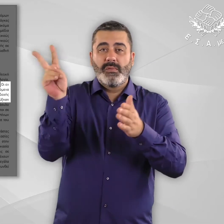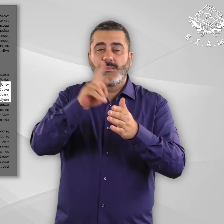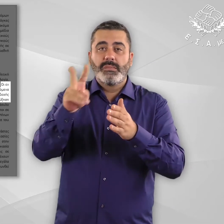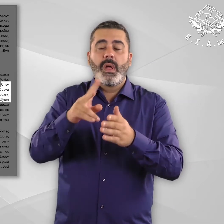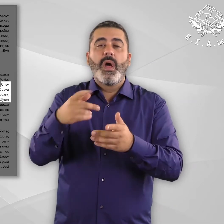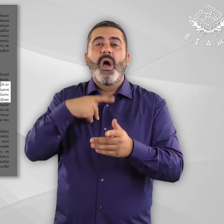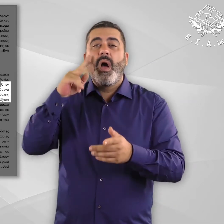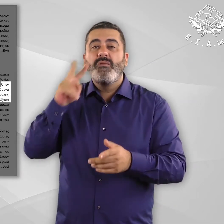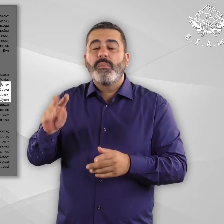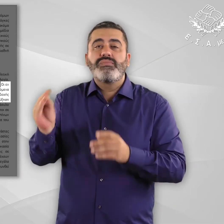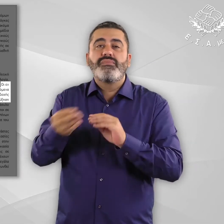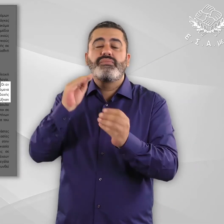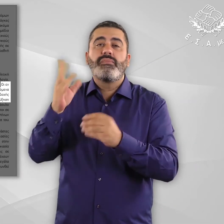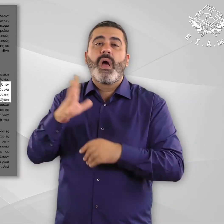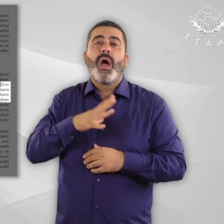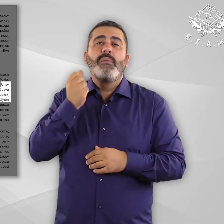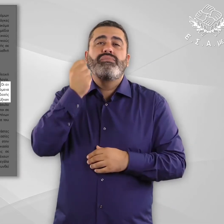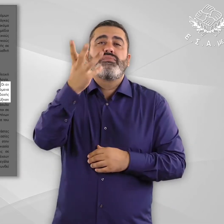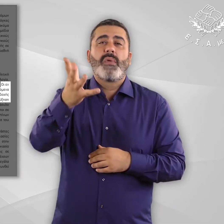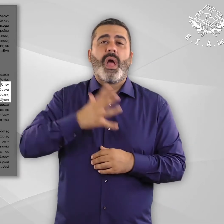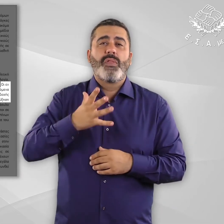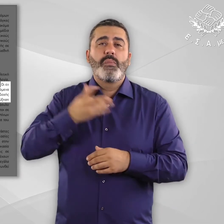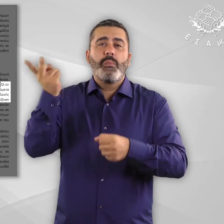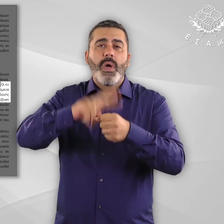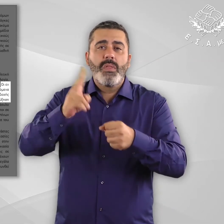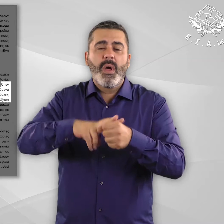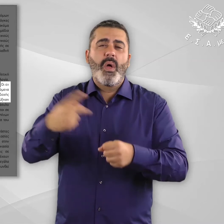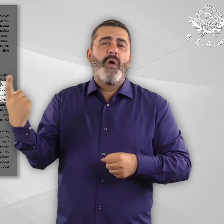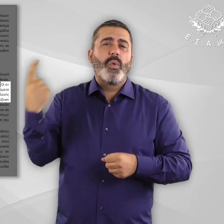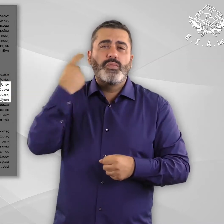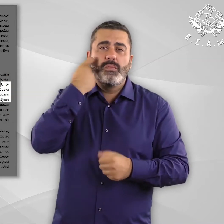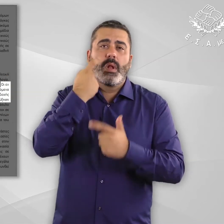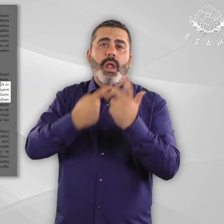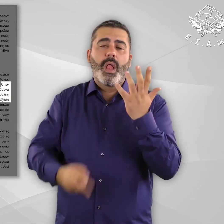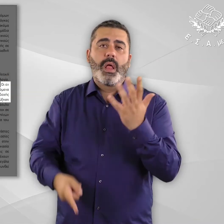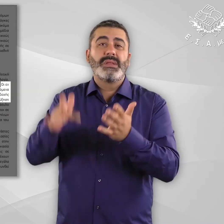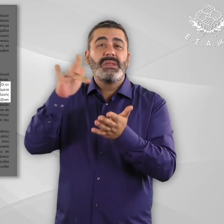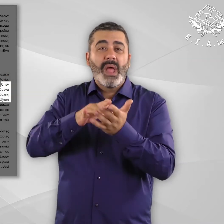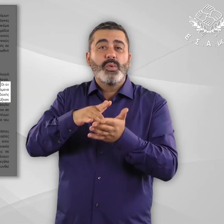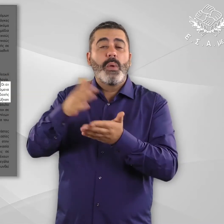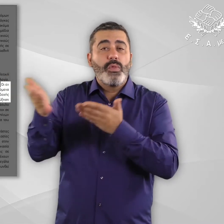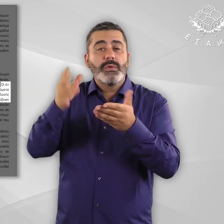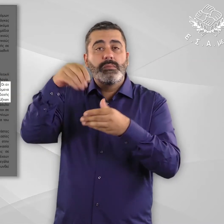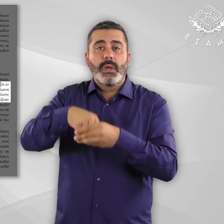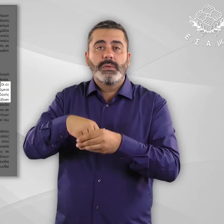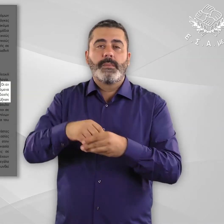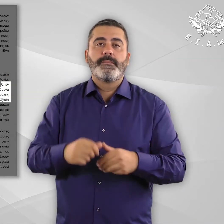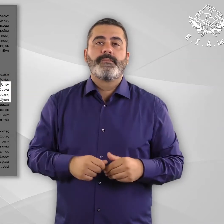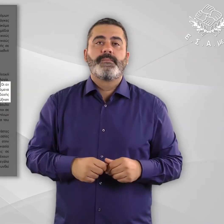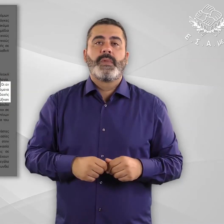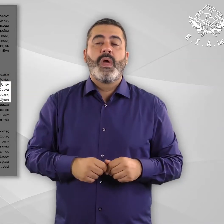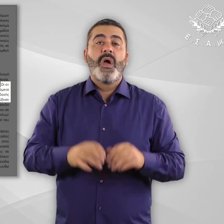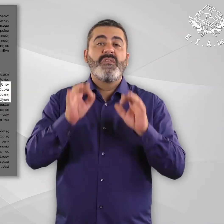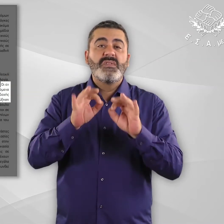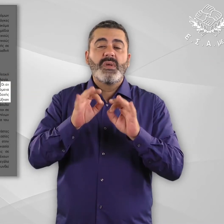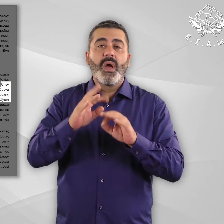φαινόμενα αλλεπάλληλων θανάτων και αυτοκτονιών στα κέντρα υποδοχής και ταυτοποίησης, ενώ ιδιαίτερα ανησυχητική είναι και η